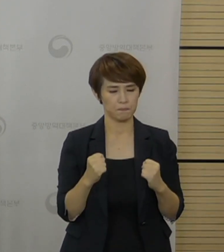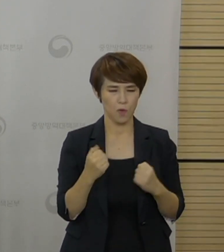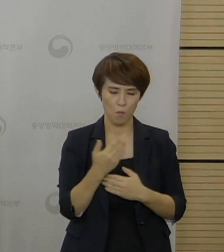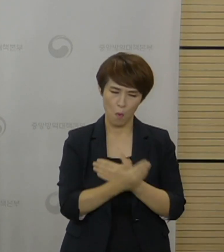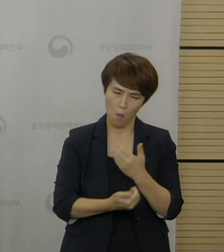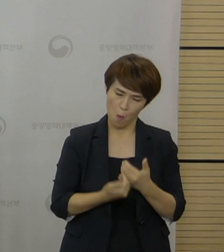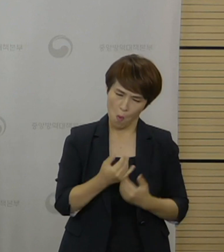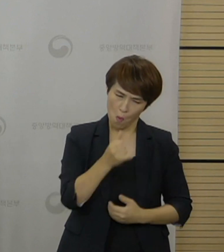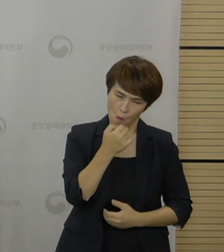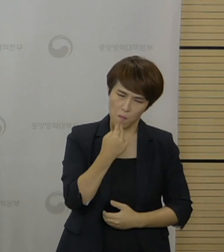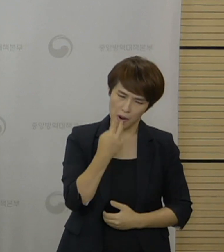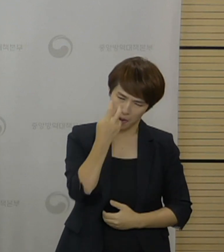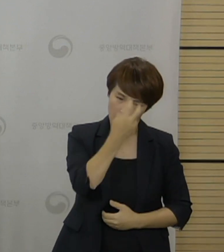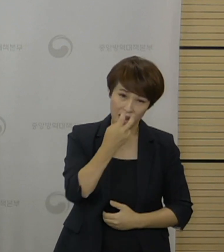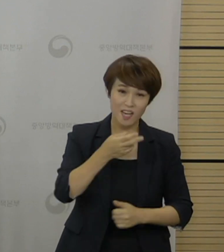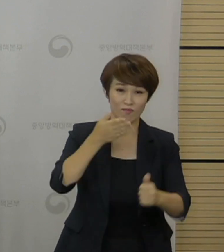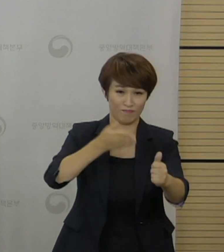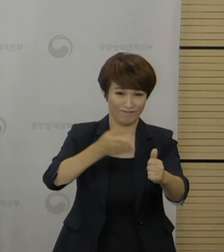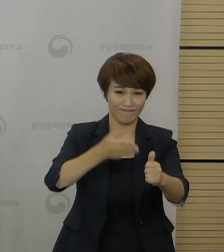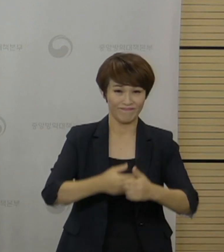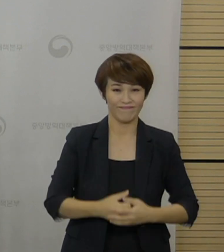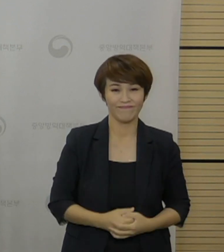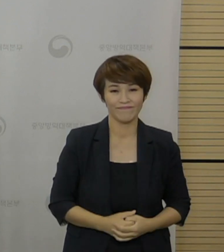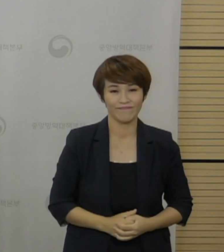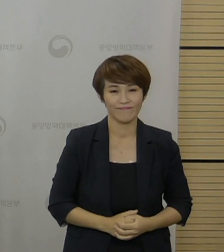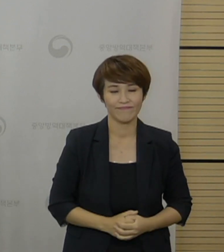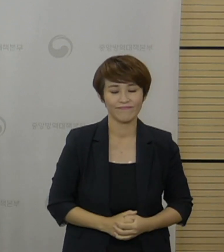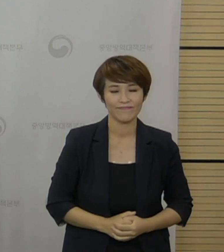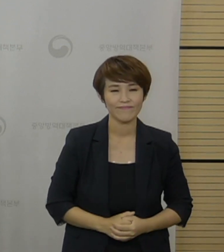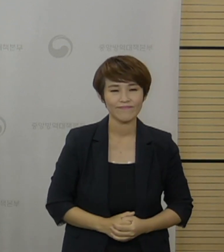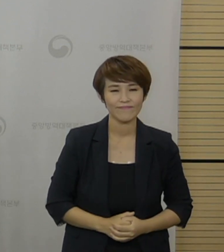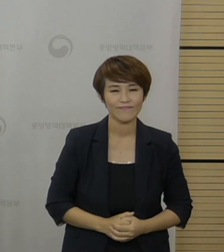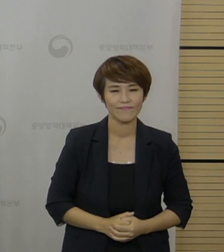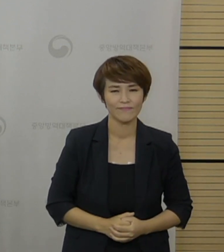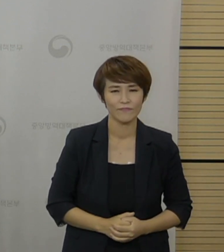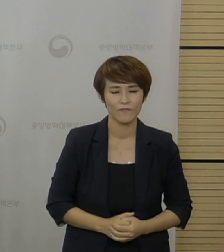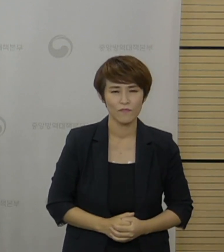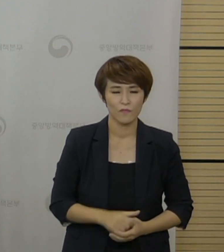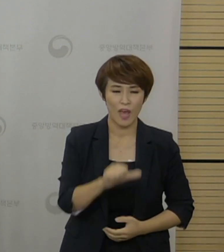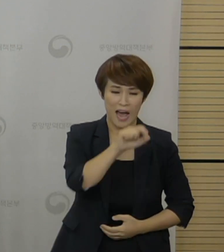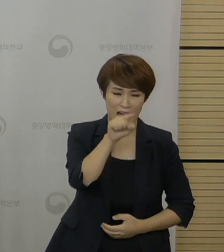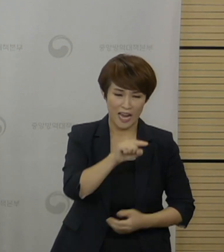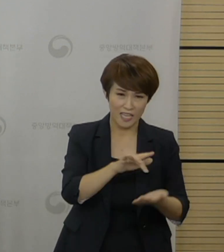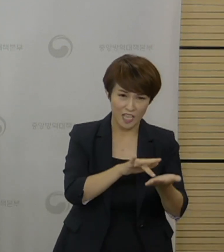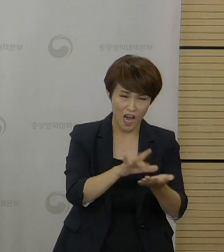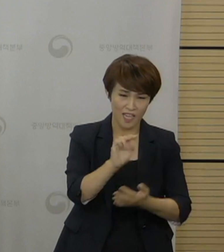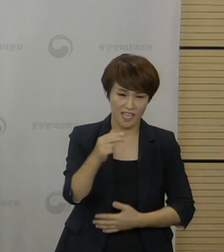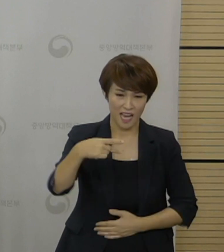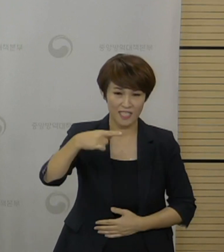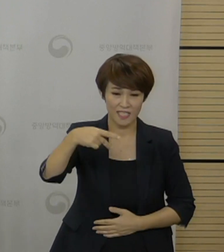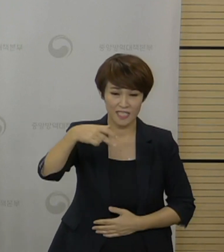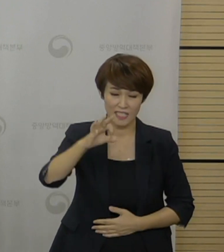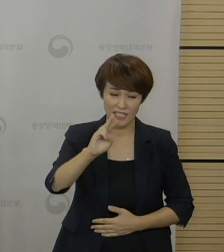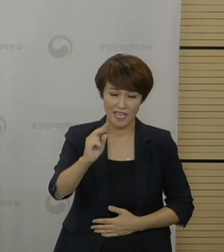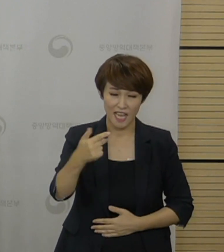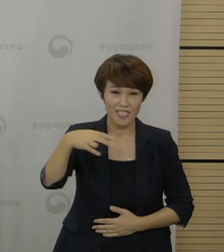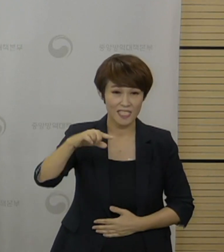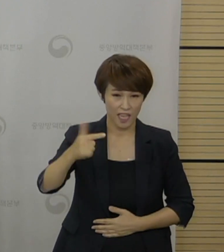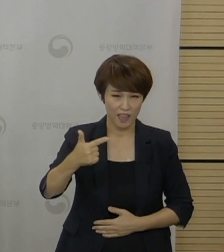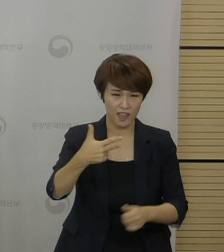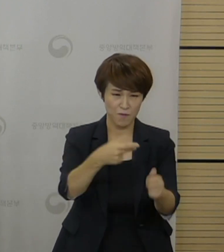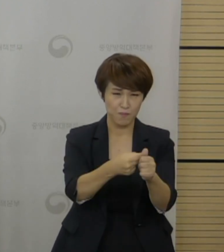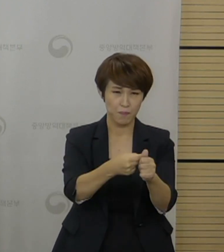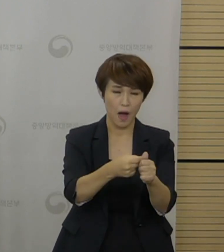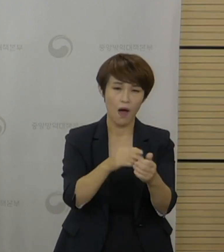여부를 관찰해 주실 것을 다시 한번 당부드립니다. 특히 아스트라제네카나 얀센 백신 접종